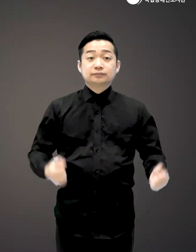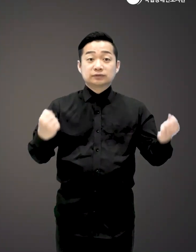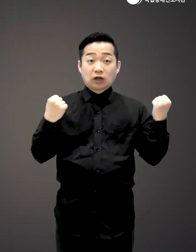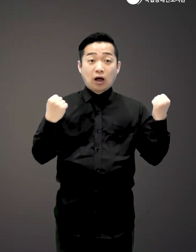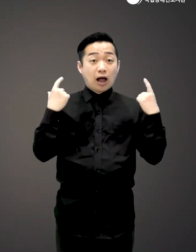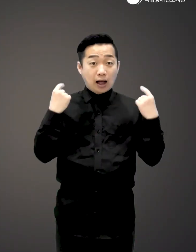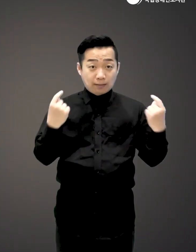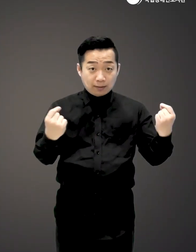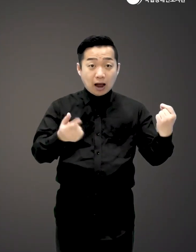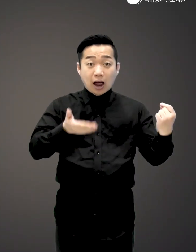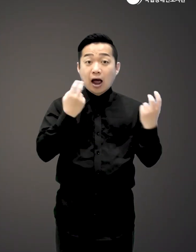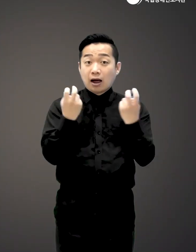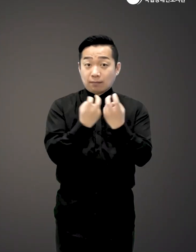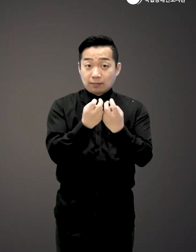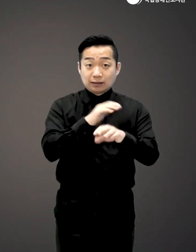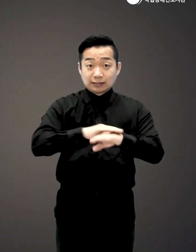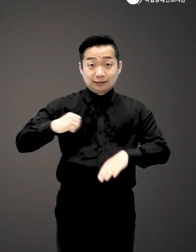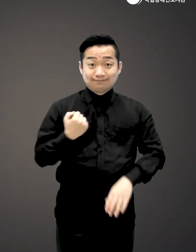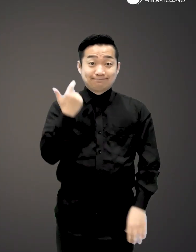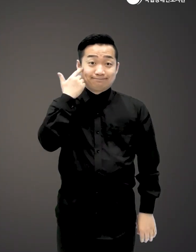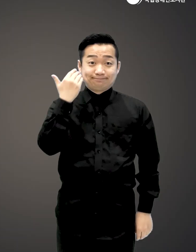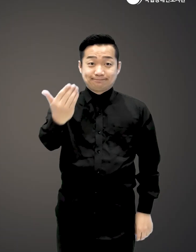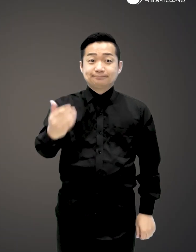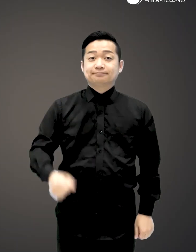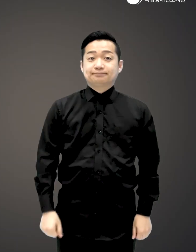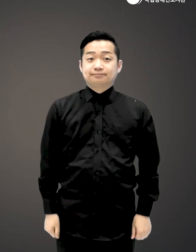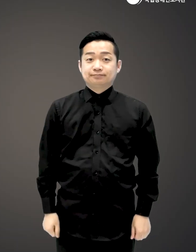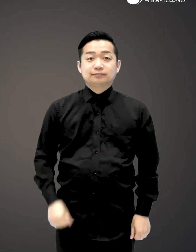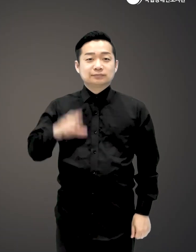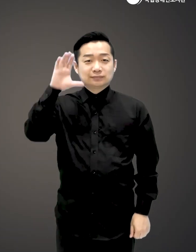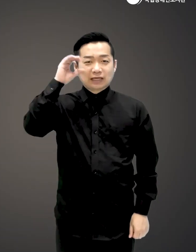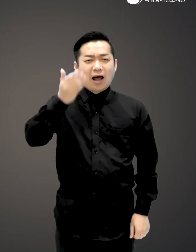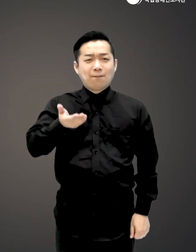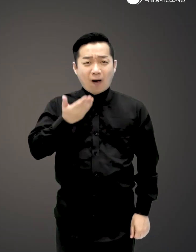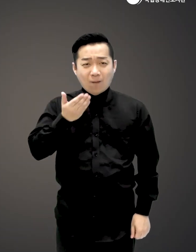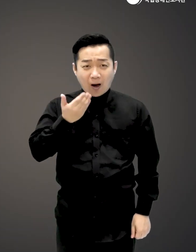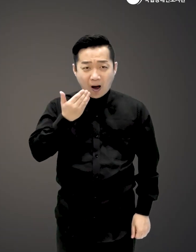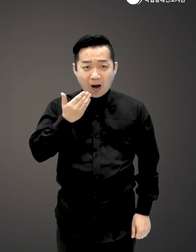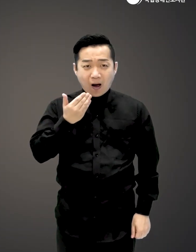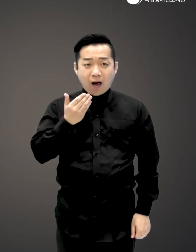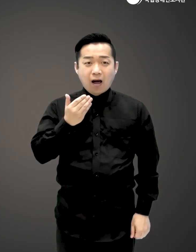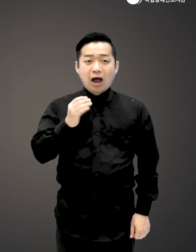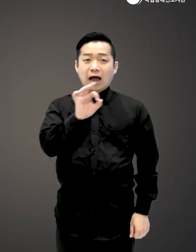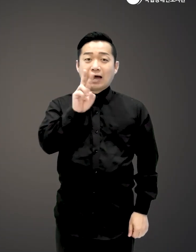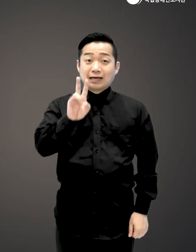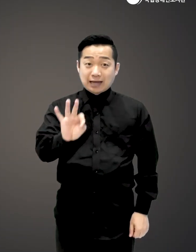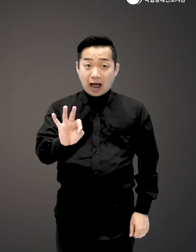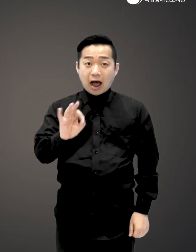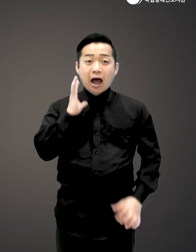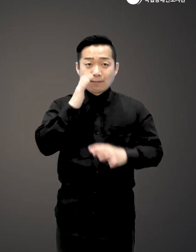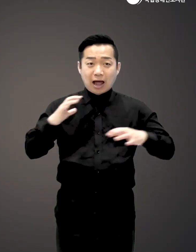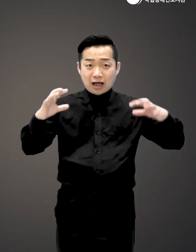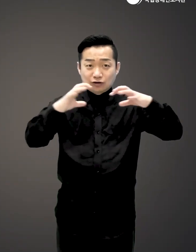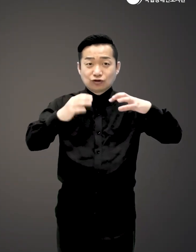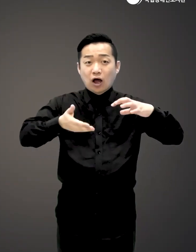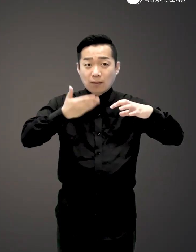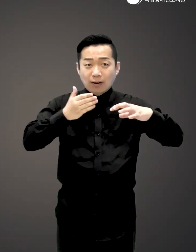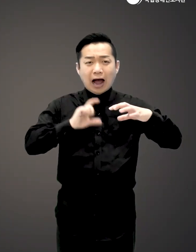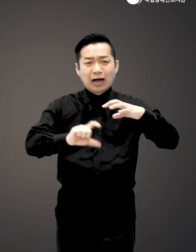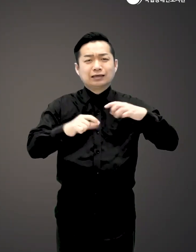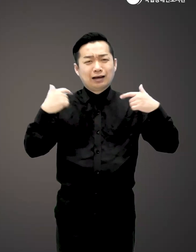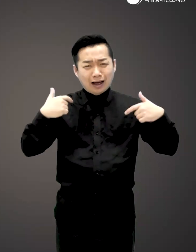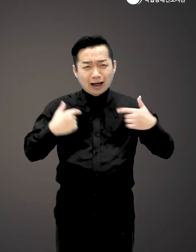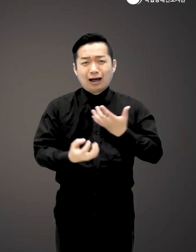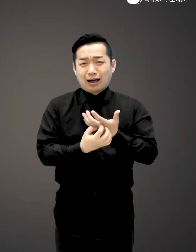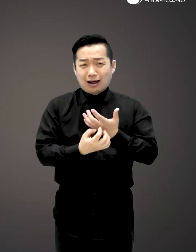건강을 지키는 식사법은 충분히 지키고 계시나요 일단 계란 먹고 양배추 같은 거 맨날 아침만 가면